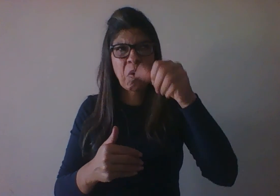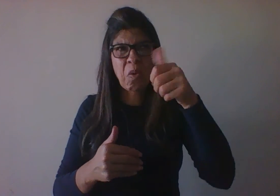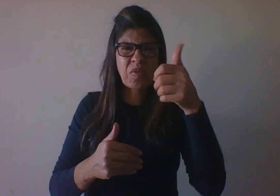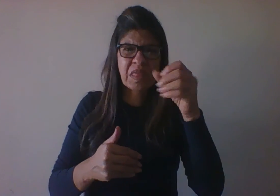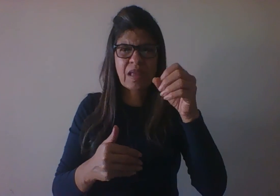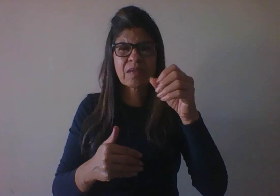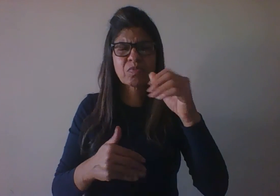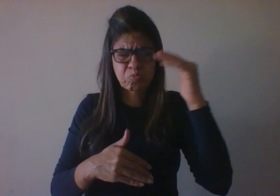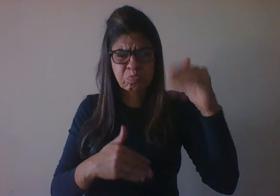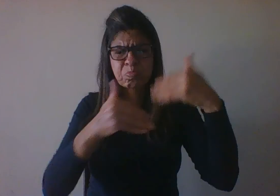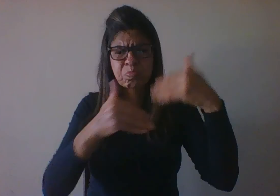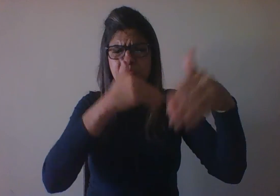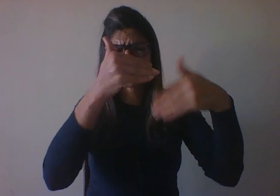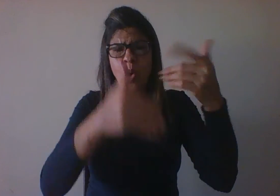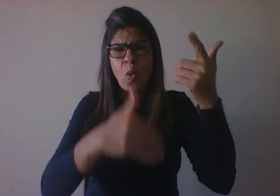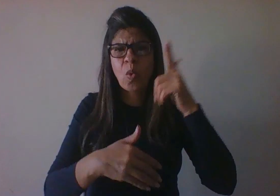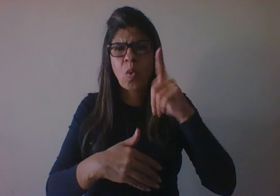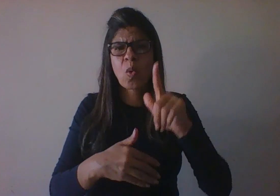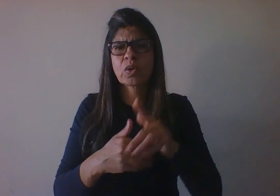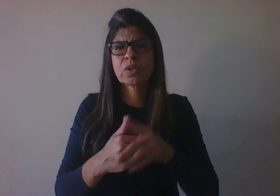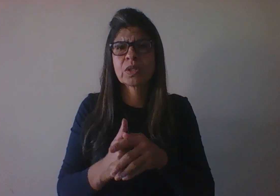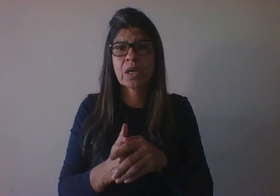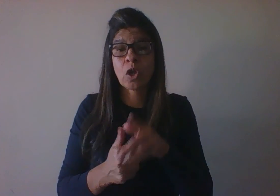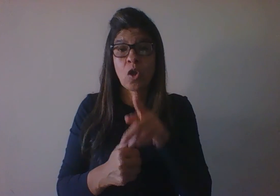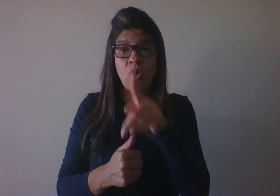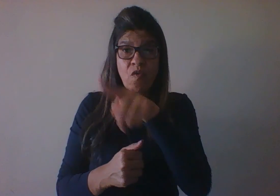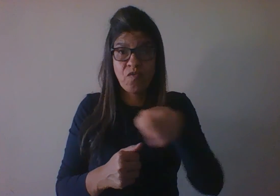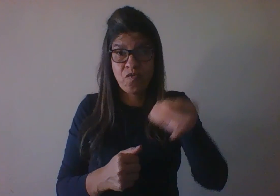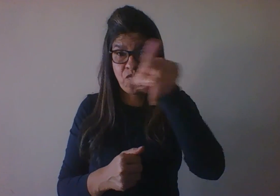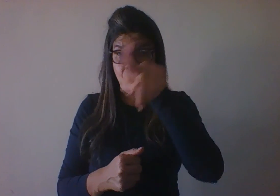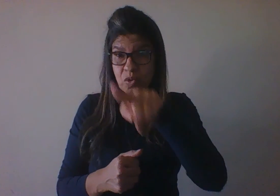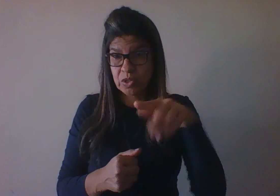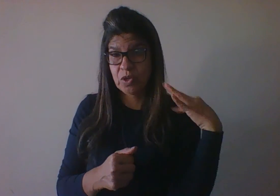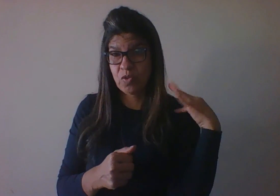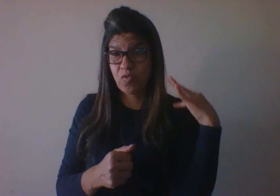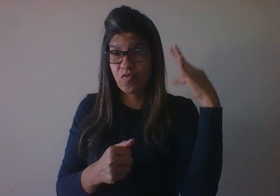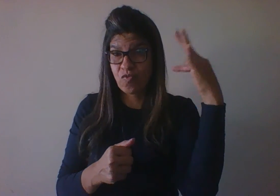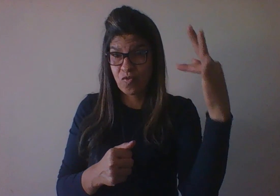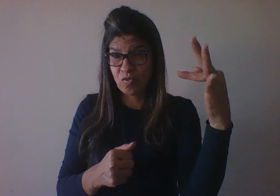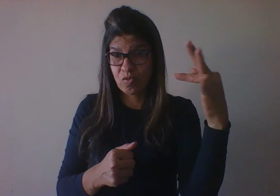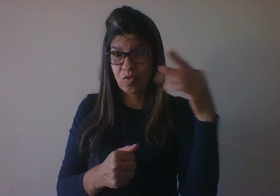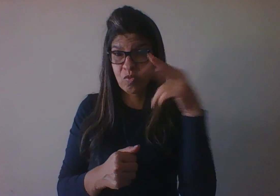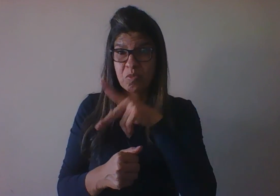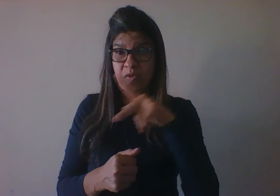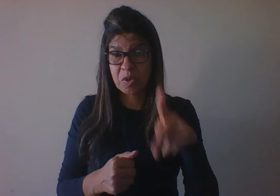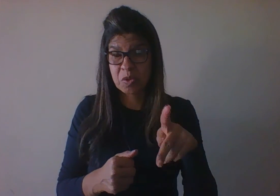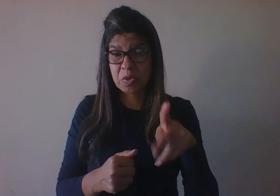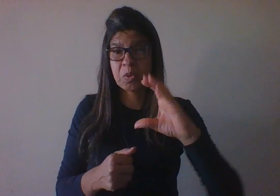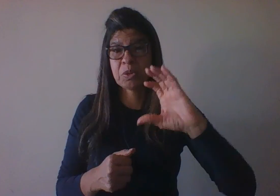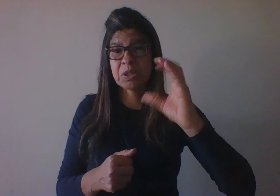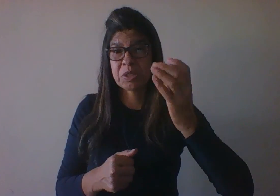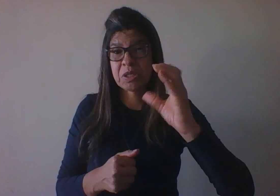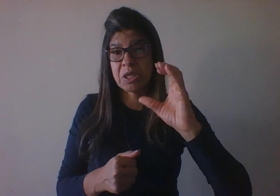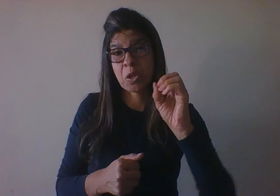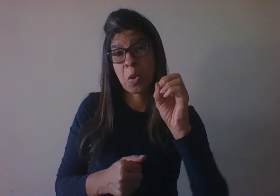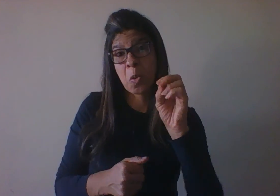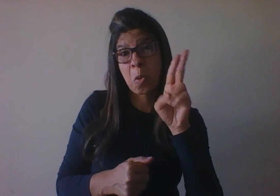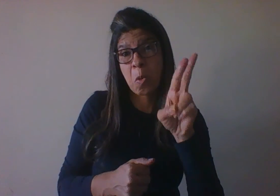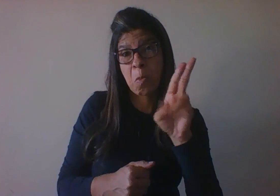e para vocês, futuros professores de ciências ou de biologia, é pensar que